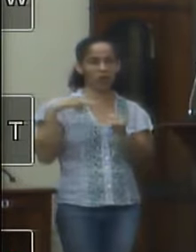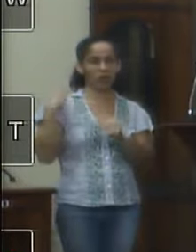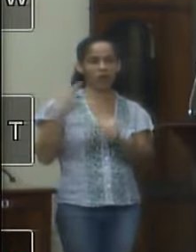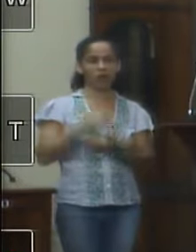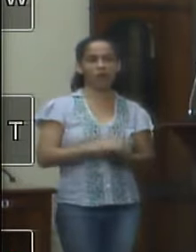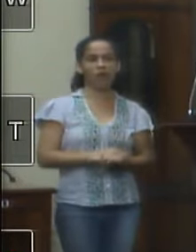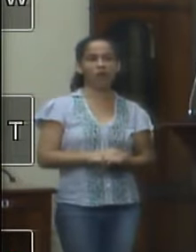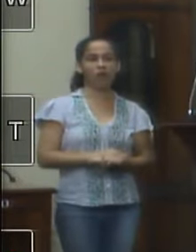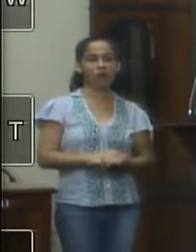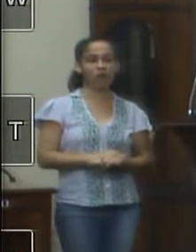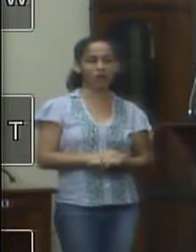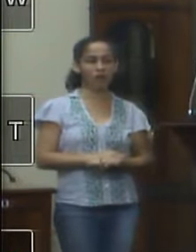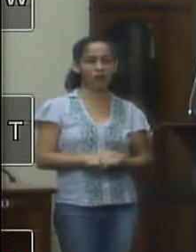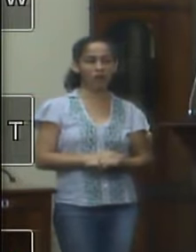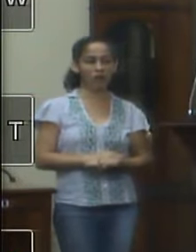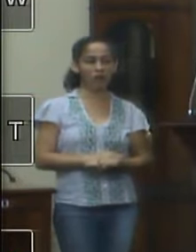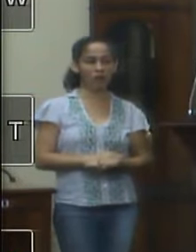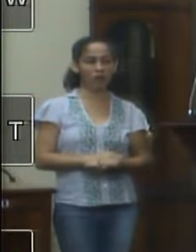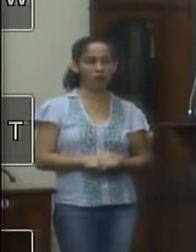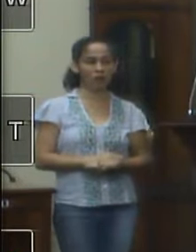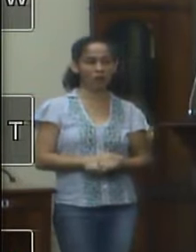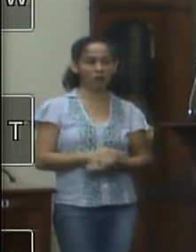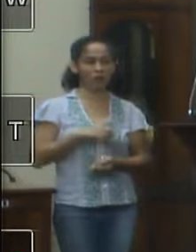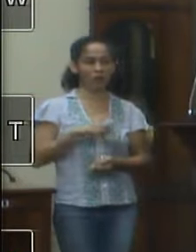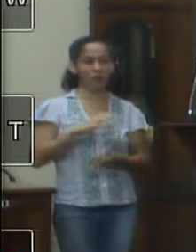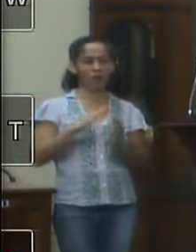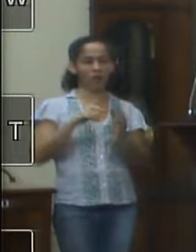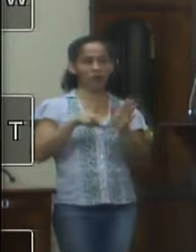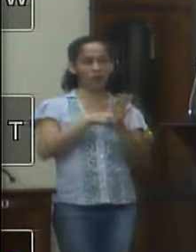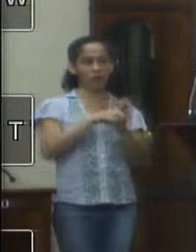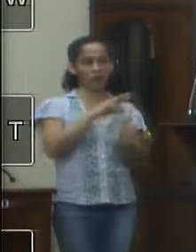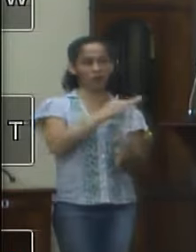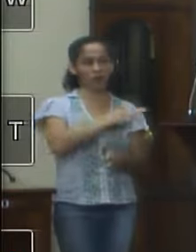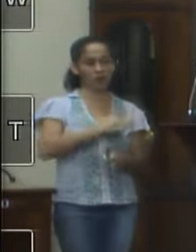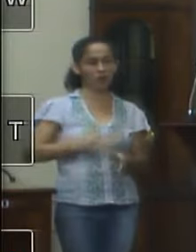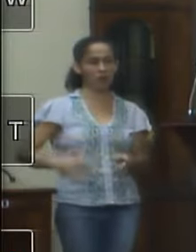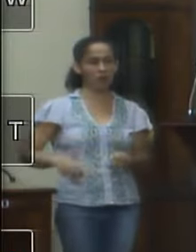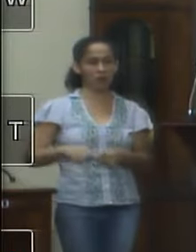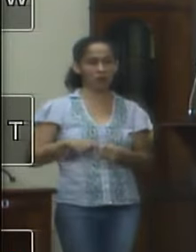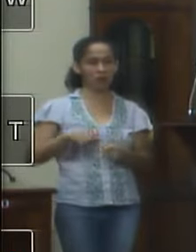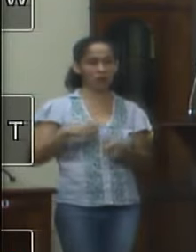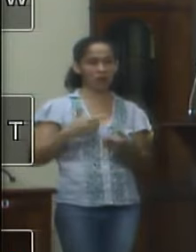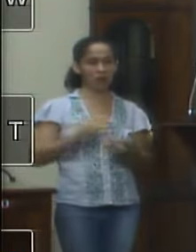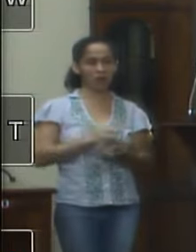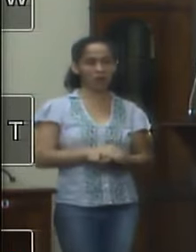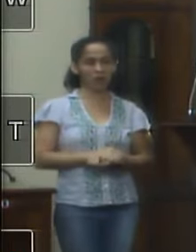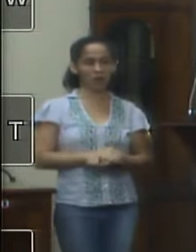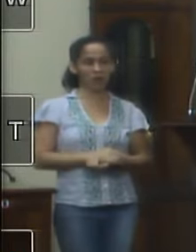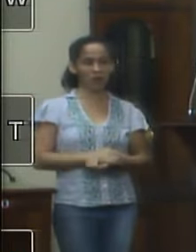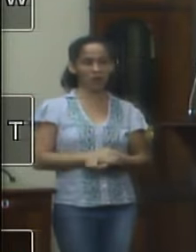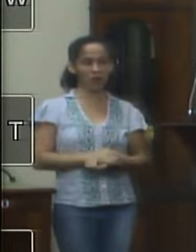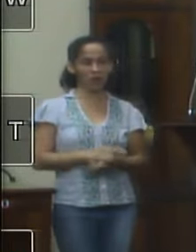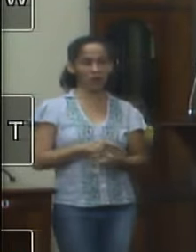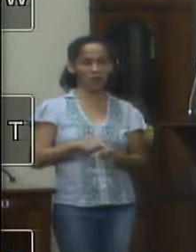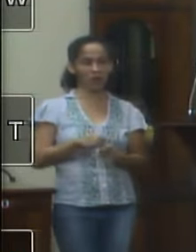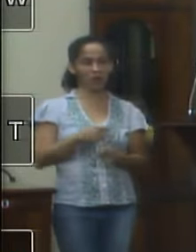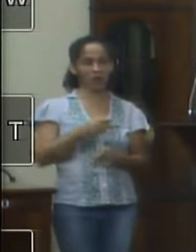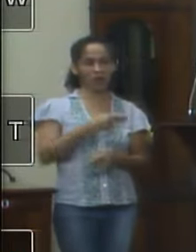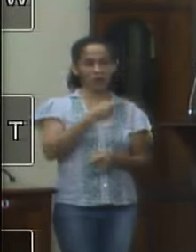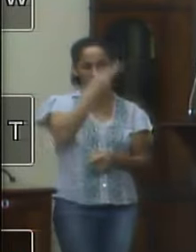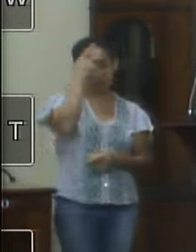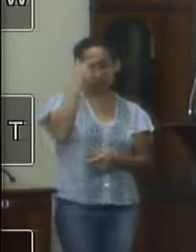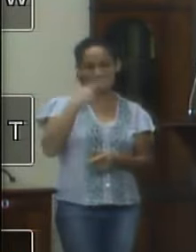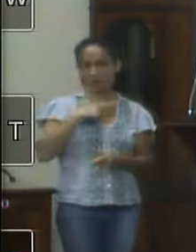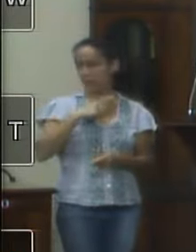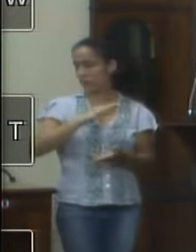não sei se você sabe que existe uma lei federal que é crime a gente destratar uma pessoa então